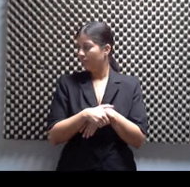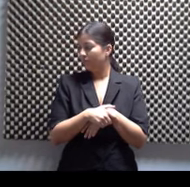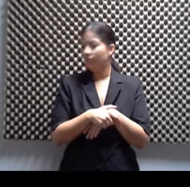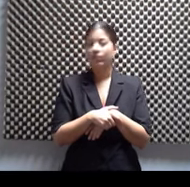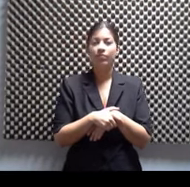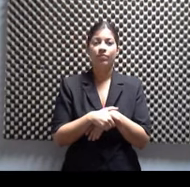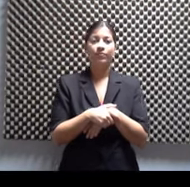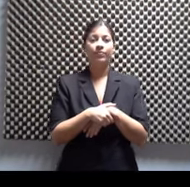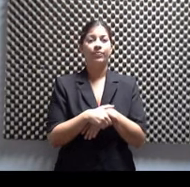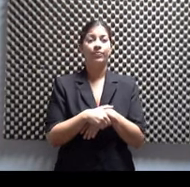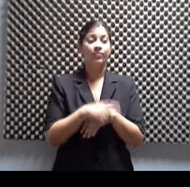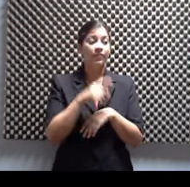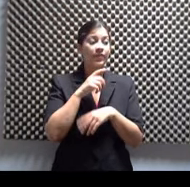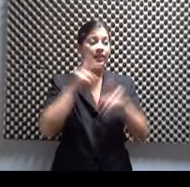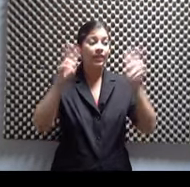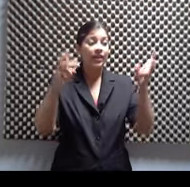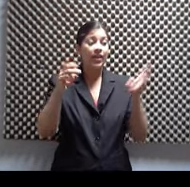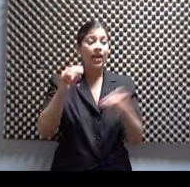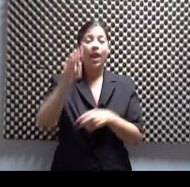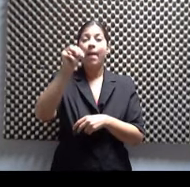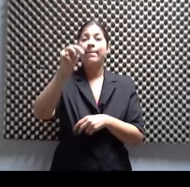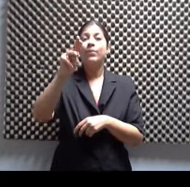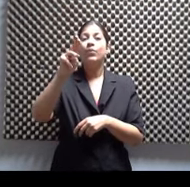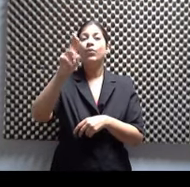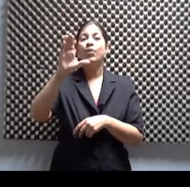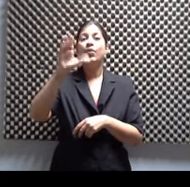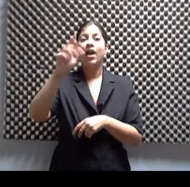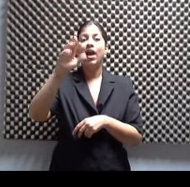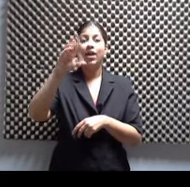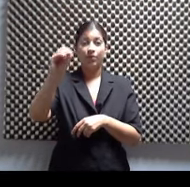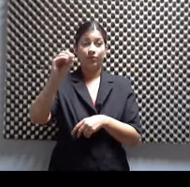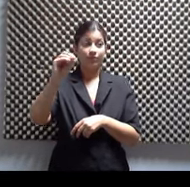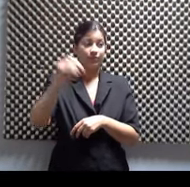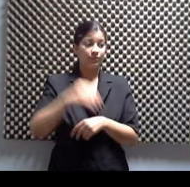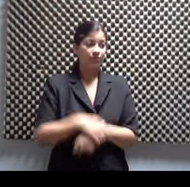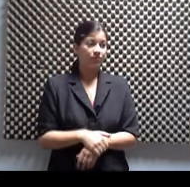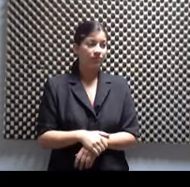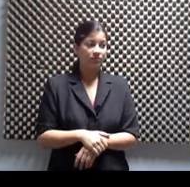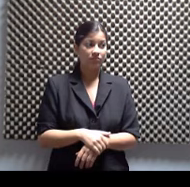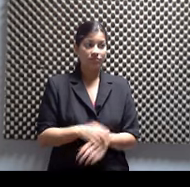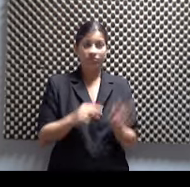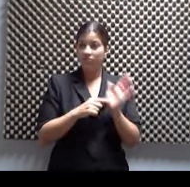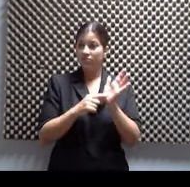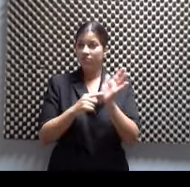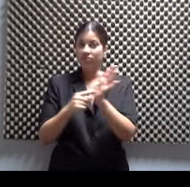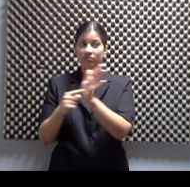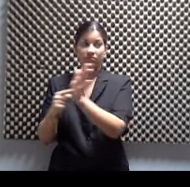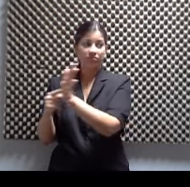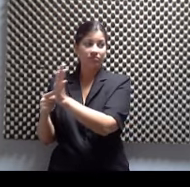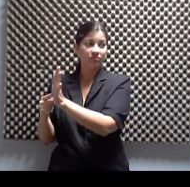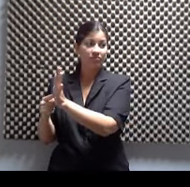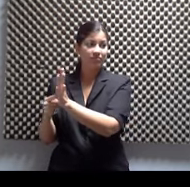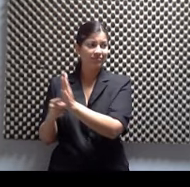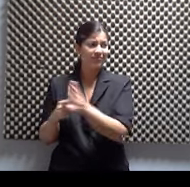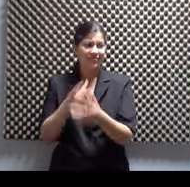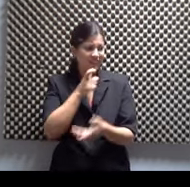publicación, échalo para allá, para que la vean, digo, no sé cómo, ¿qué no va a ser tú, Josélo? Josélo, dale, que ya me duele la rodilla. Sí.